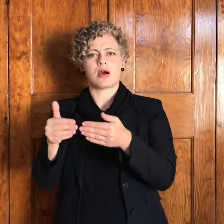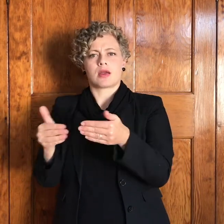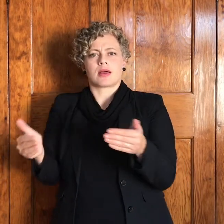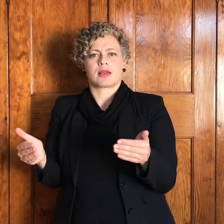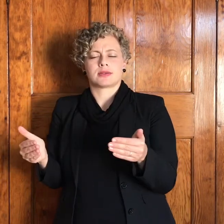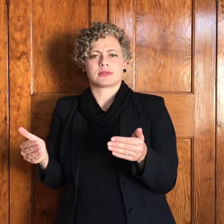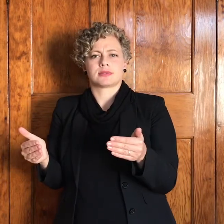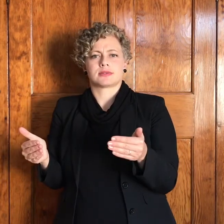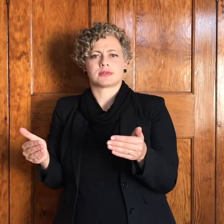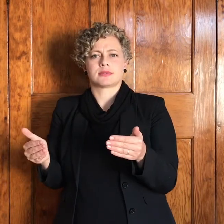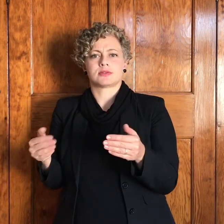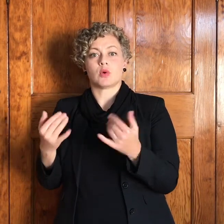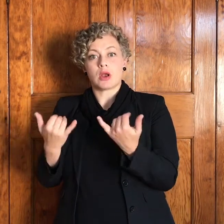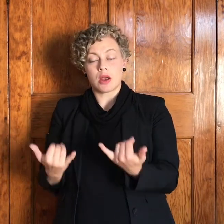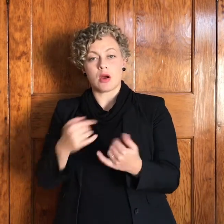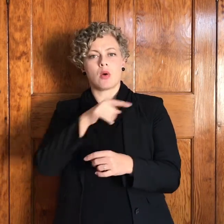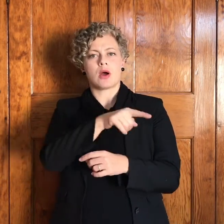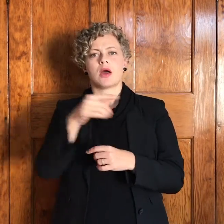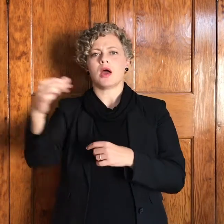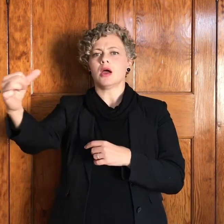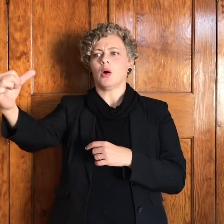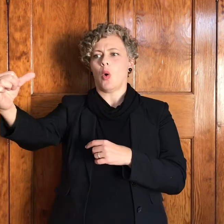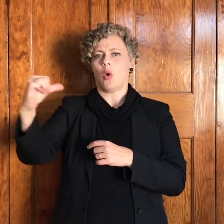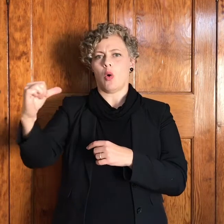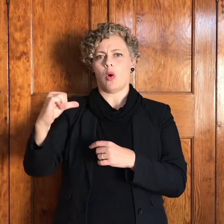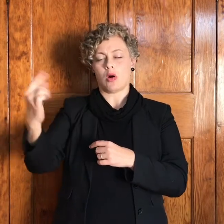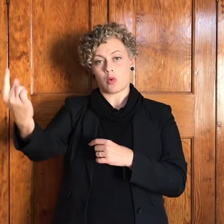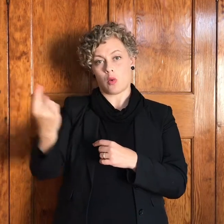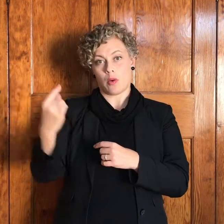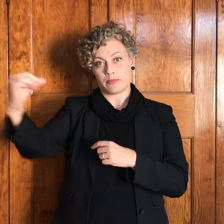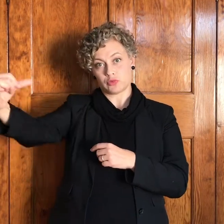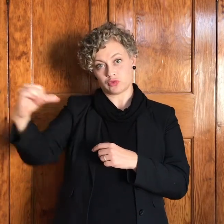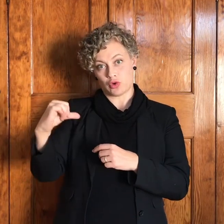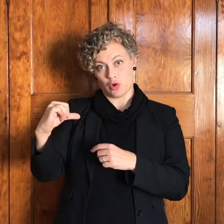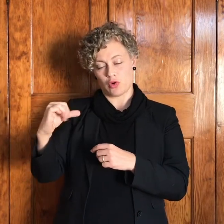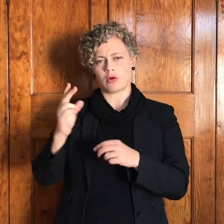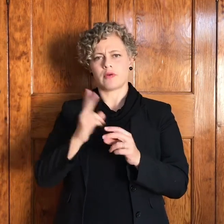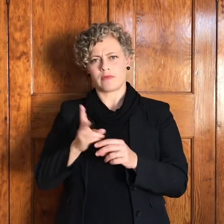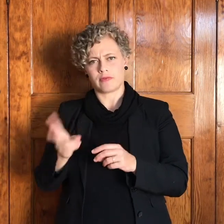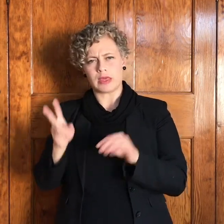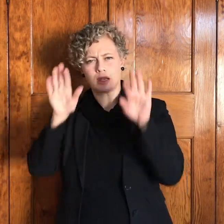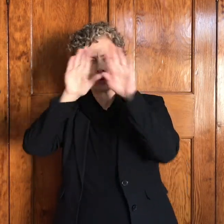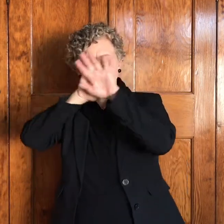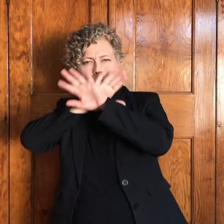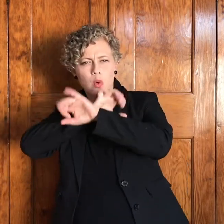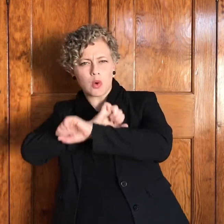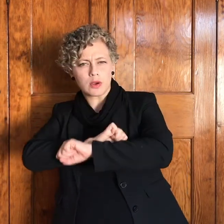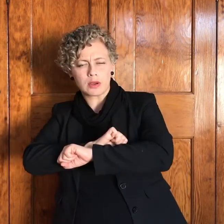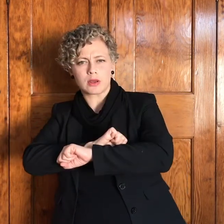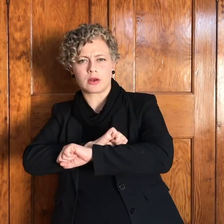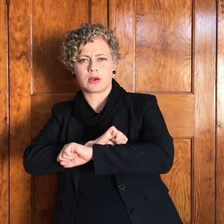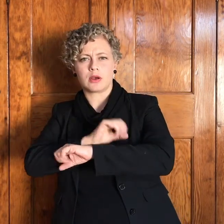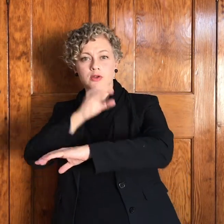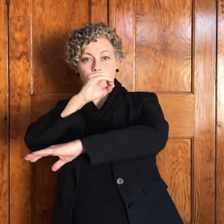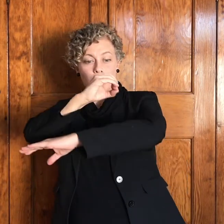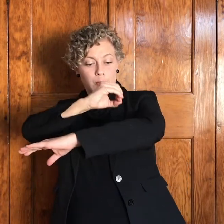het is weer donker die sond het al weer onder gegaan hy 20 jaar terug sy grenservaring